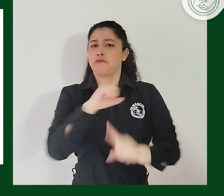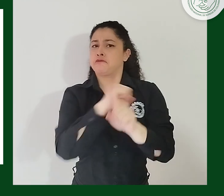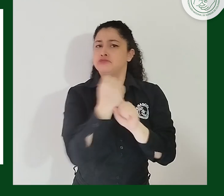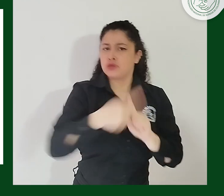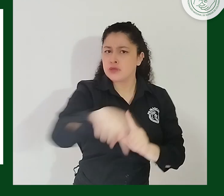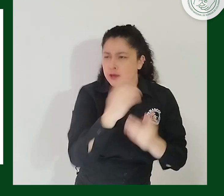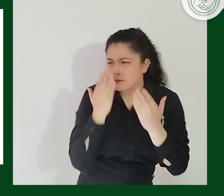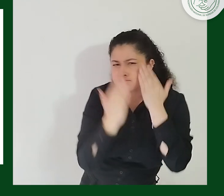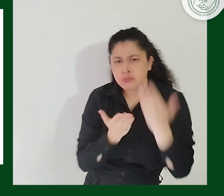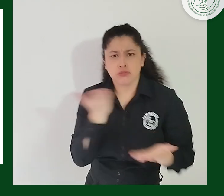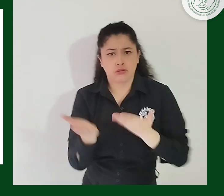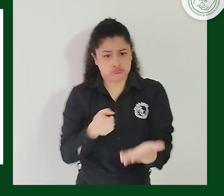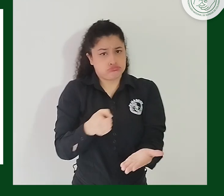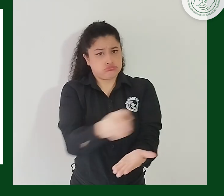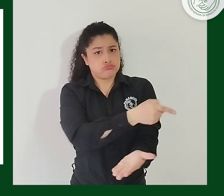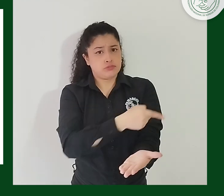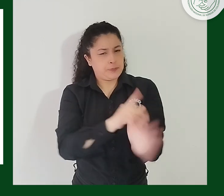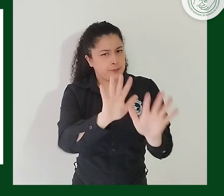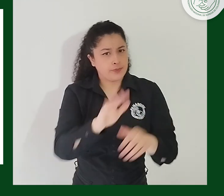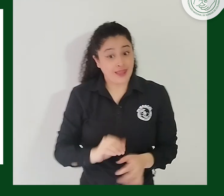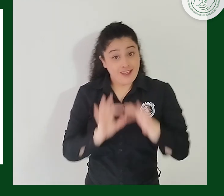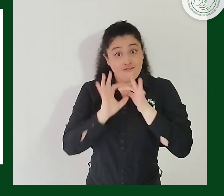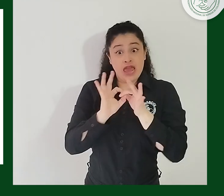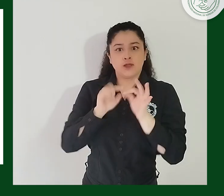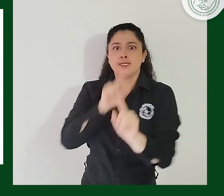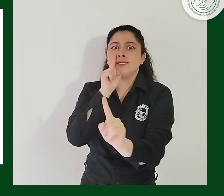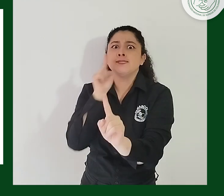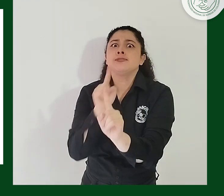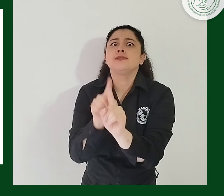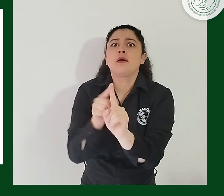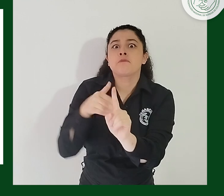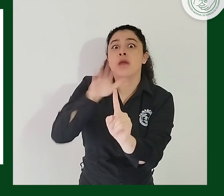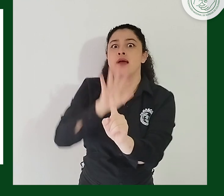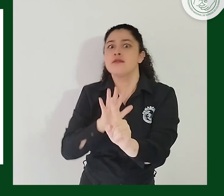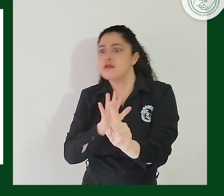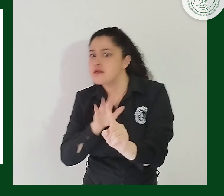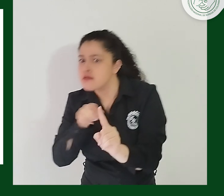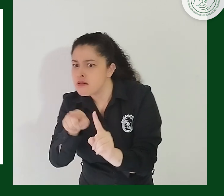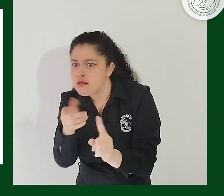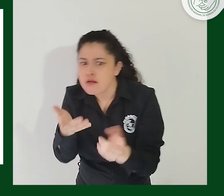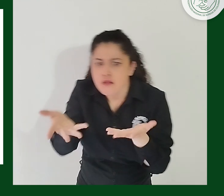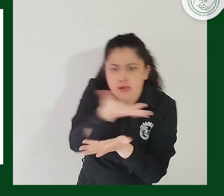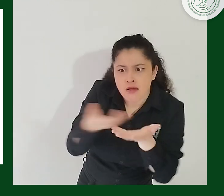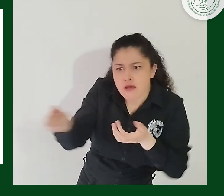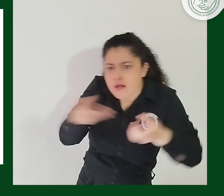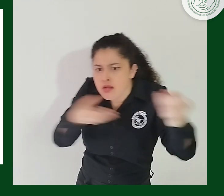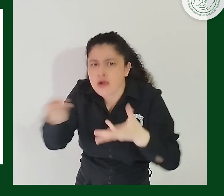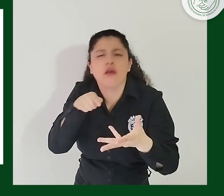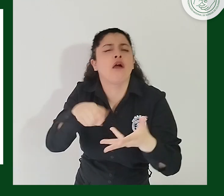del Estado y de la sociedad civil, afirmar que FENASCOL tiene mayor injerencia que la de buscar espacios